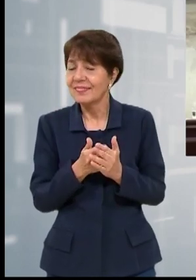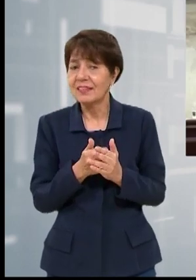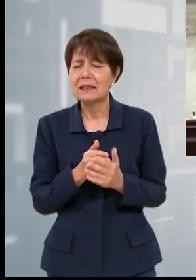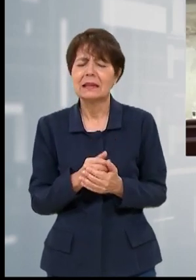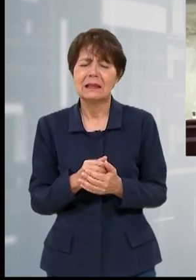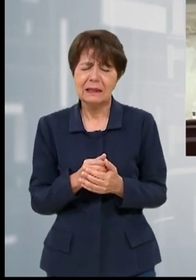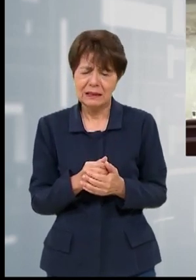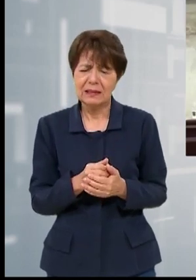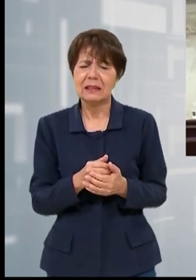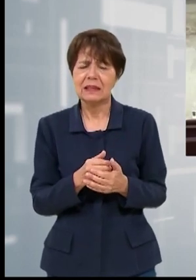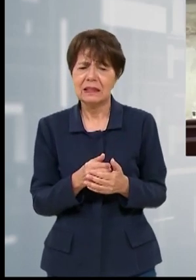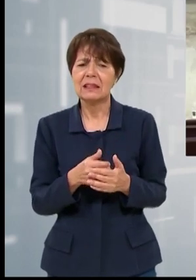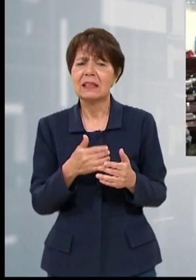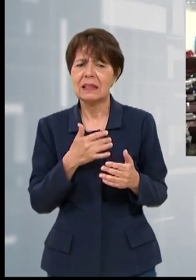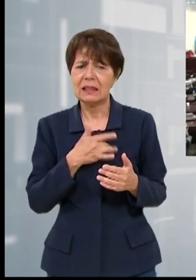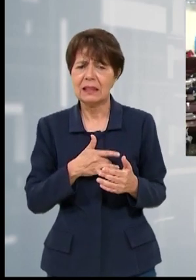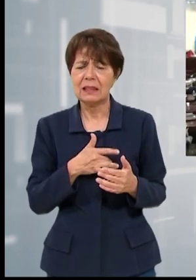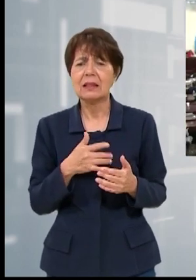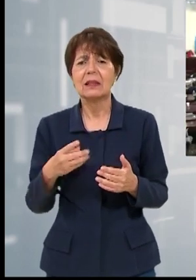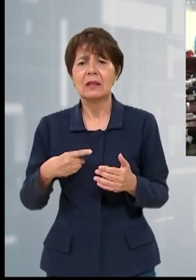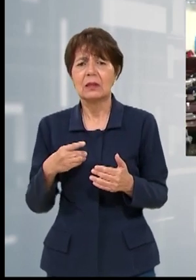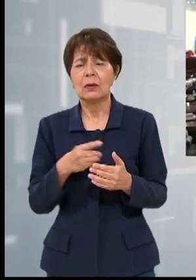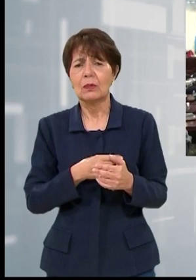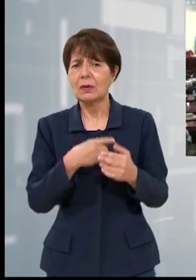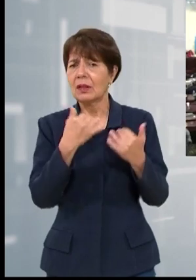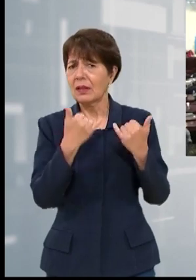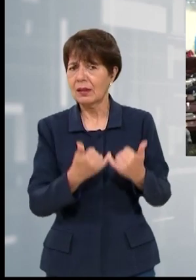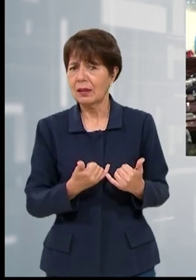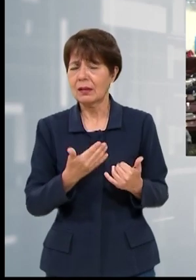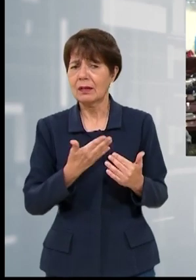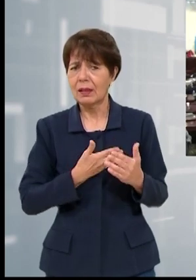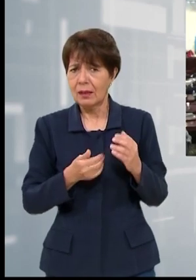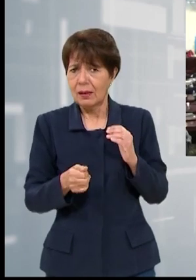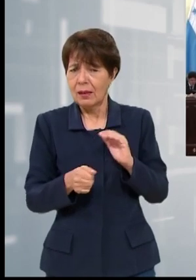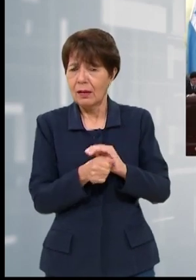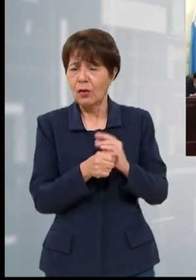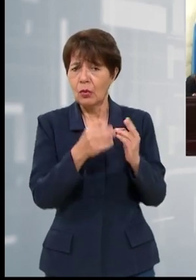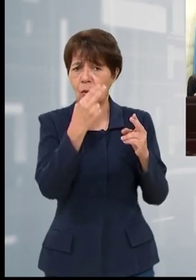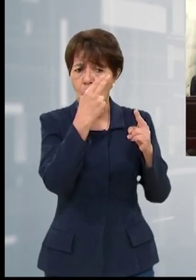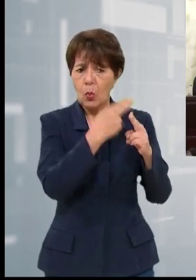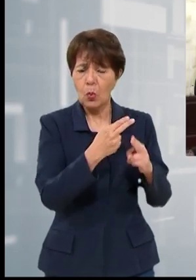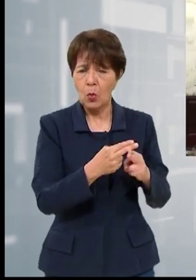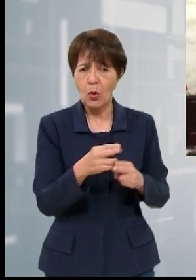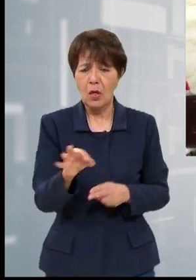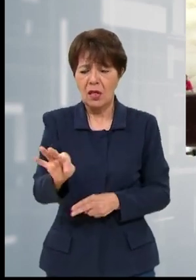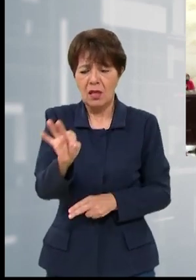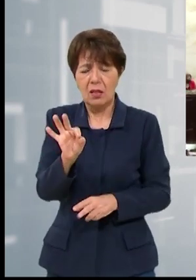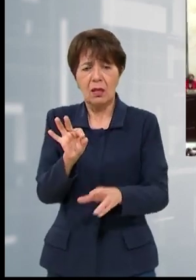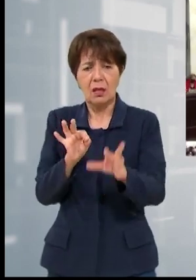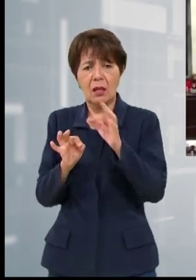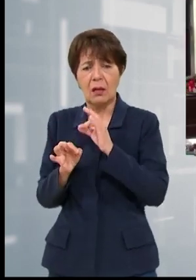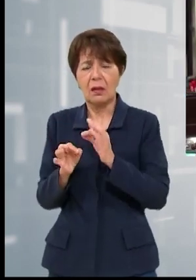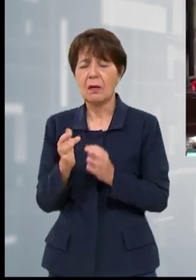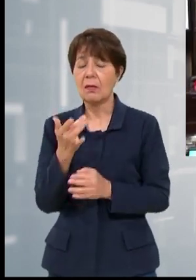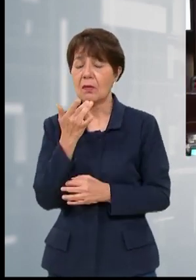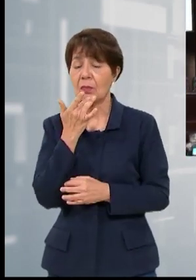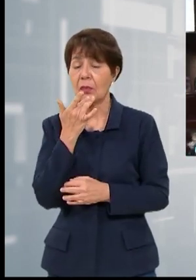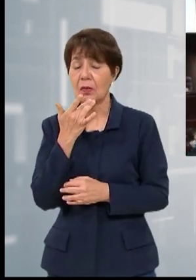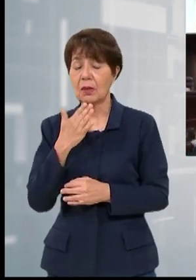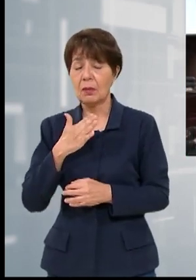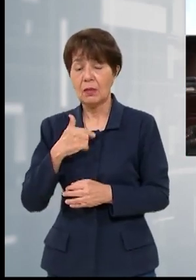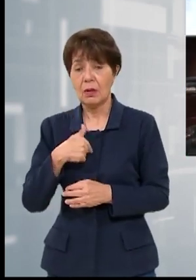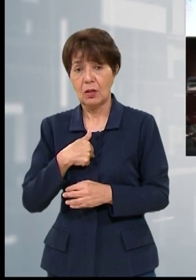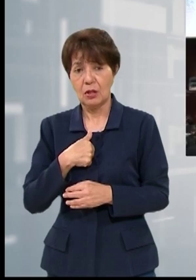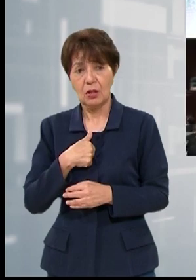algo lamentable que los congresistas omitan el listado preparado por la Junta e impongan de dedo a quienes les convengan políticamente afirmó